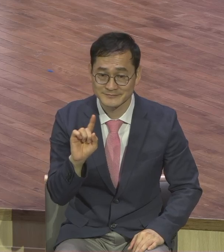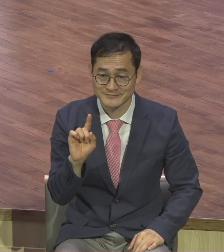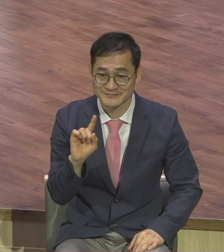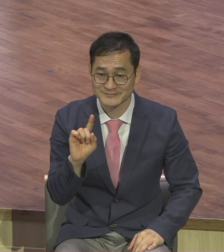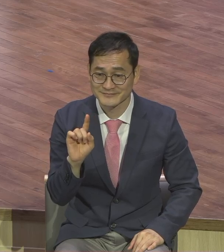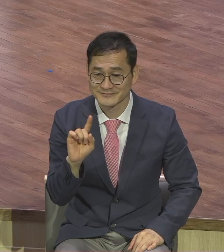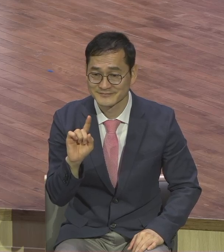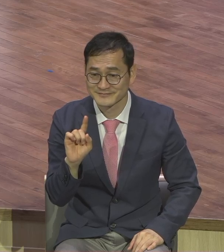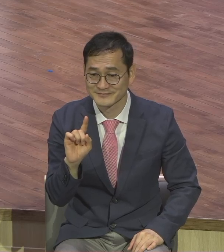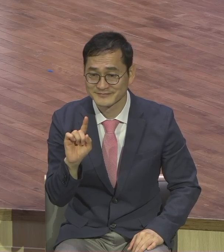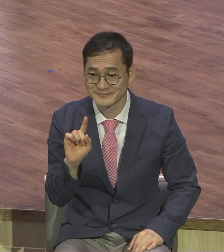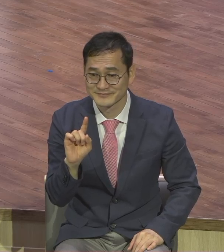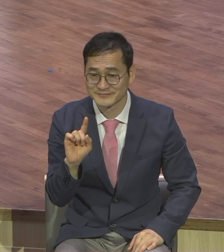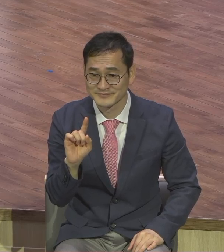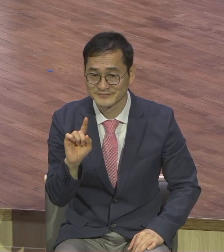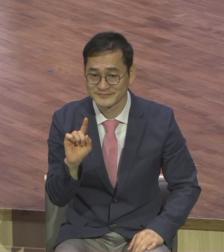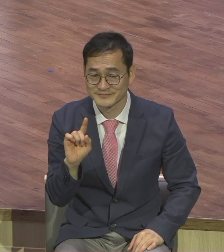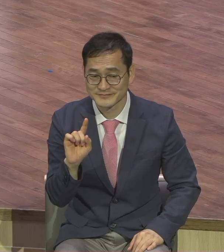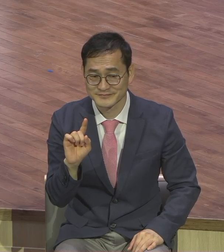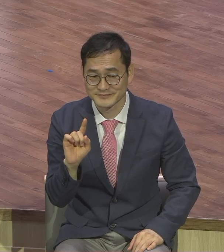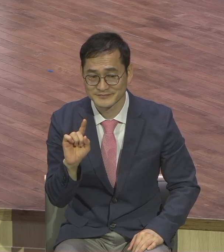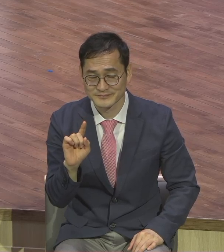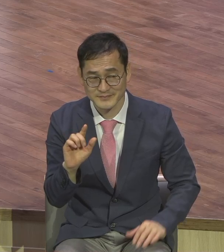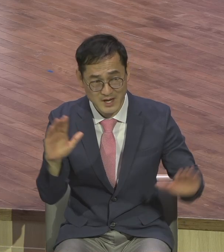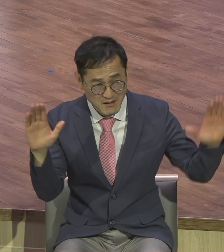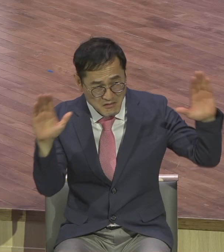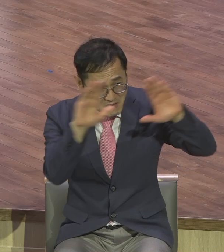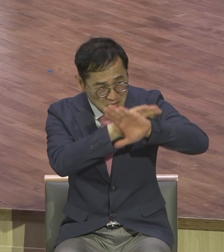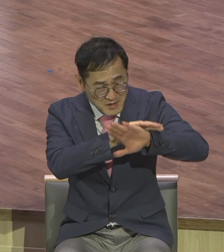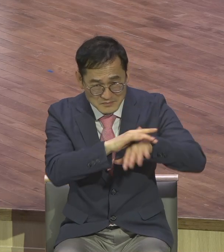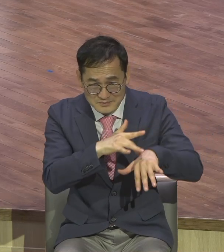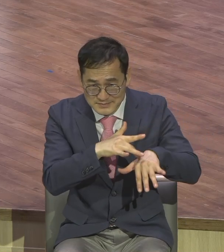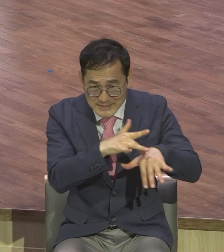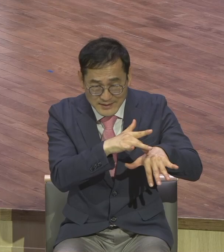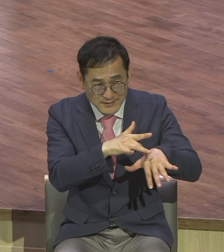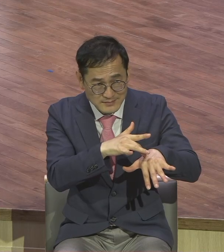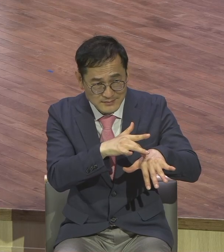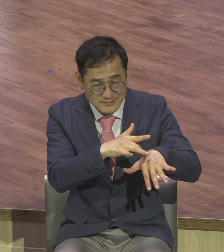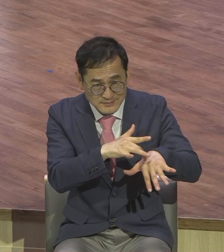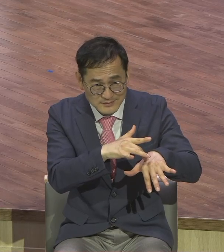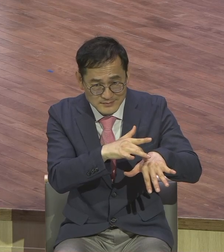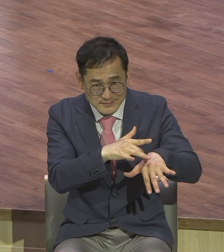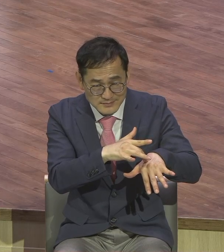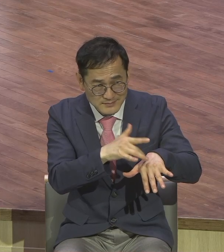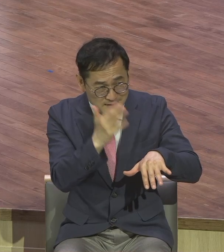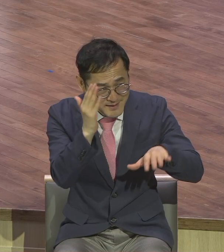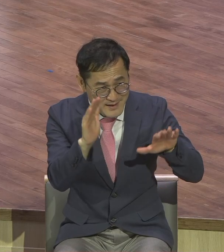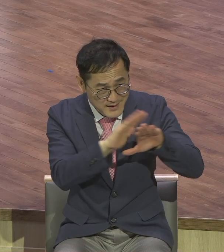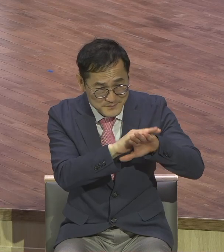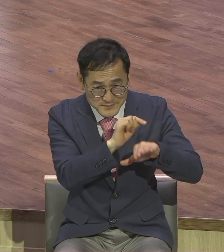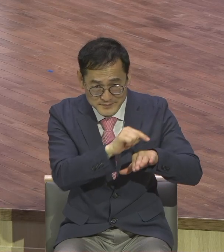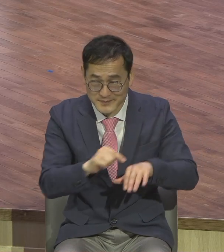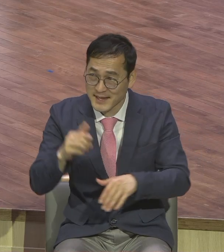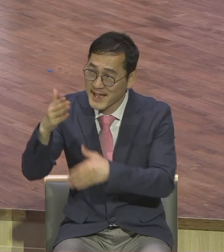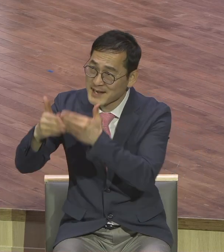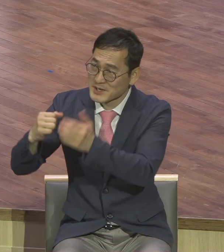주위를 둘러싸고 모든 허감 권세들 하늘 군대가 동원되고 하얀 나라 확장되는